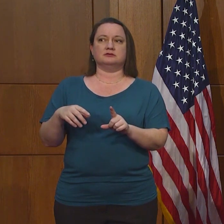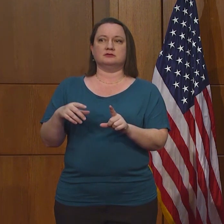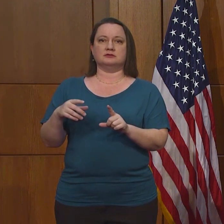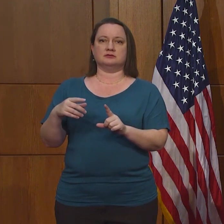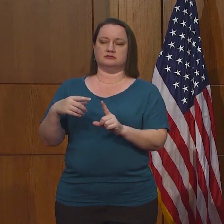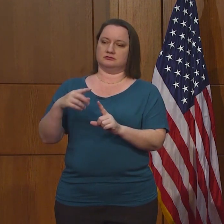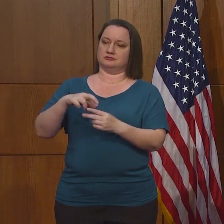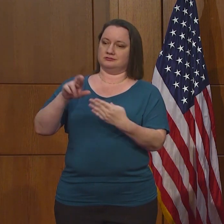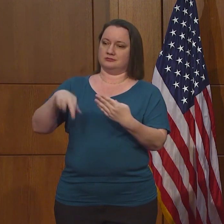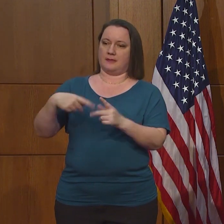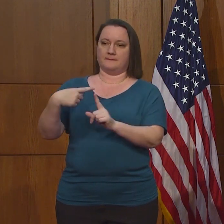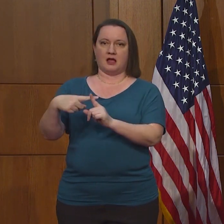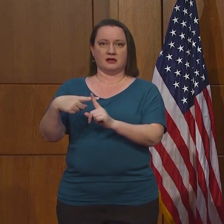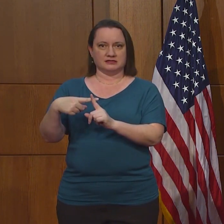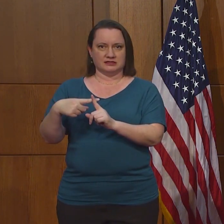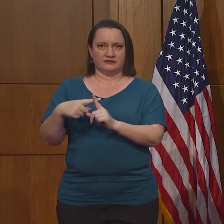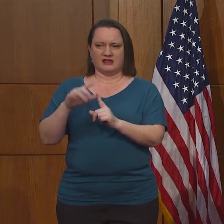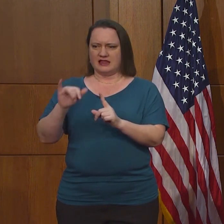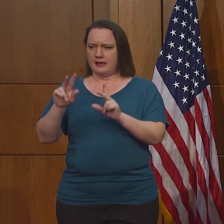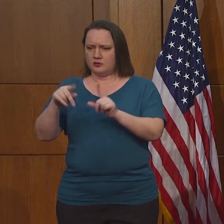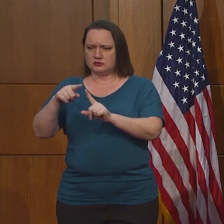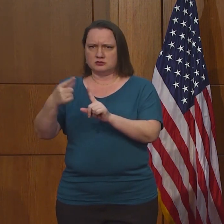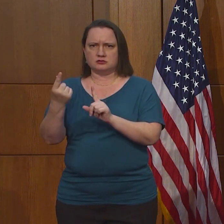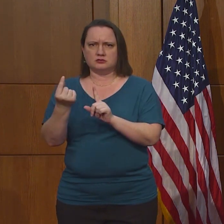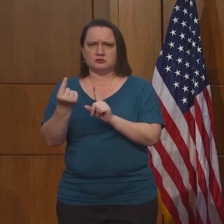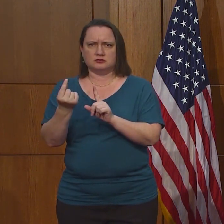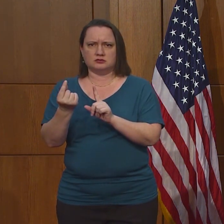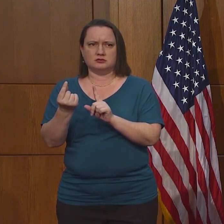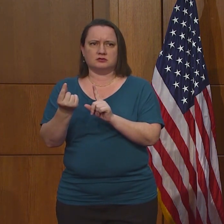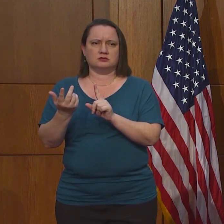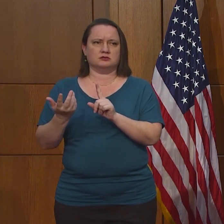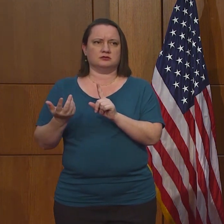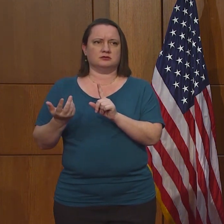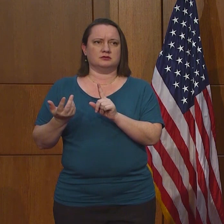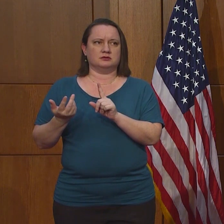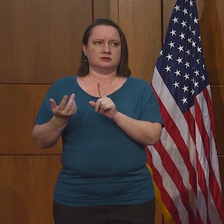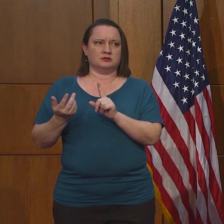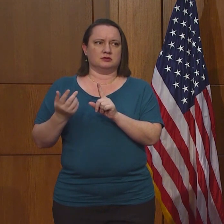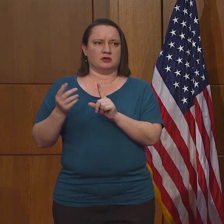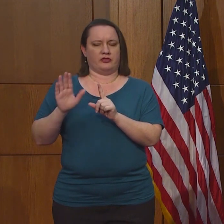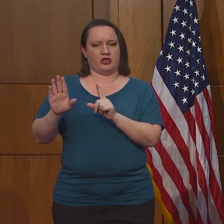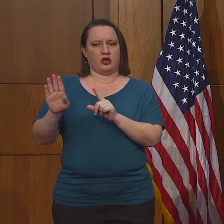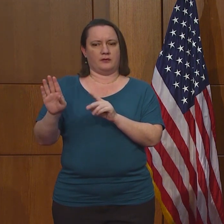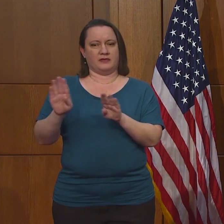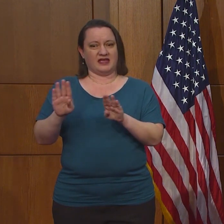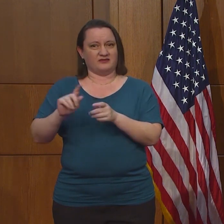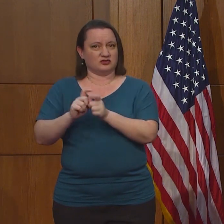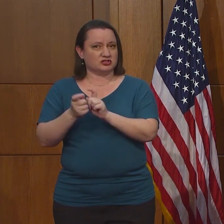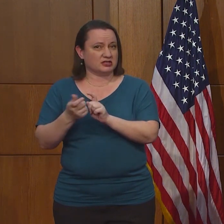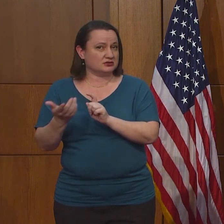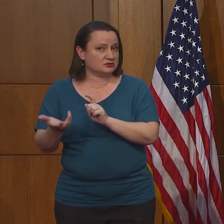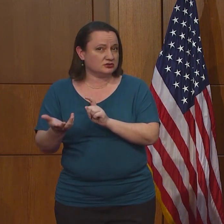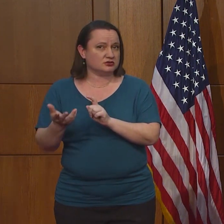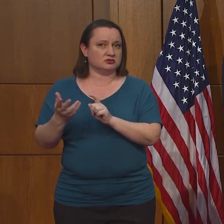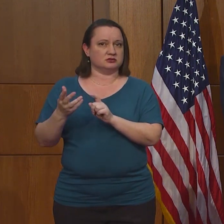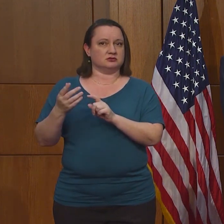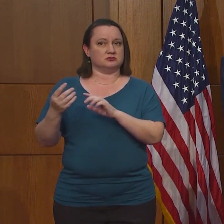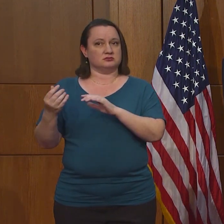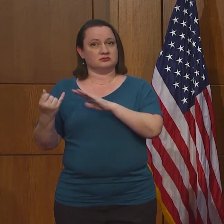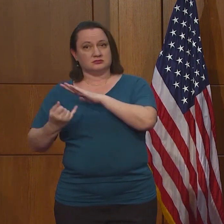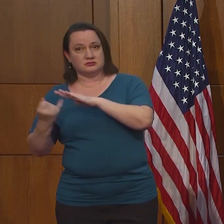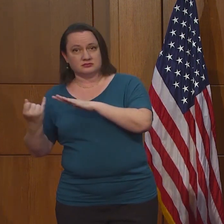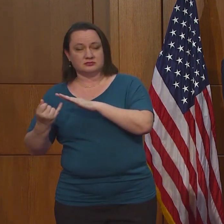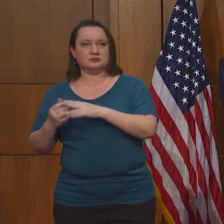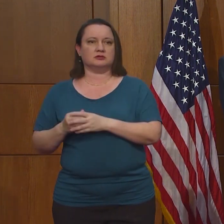salido positivo? ¿Y qué clase de comportamiento deberían seguir? Lo que se ha implicado en esta